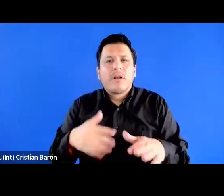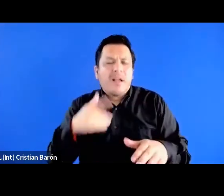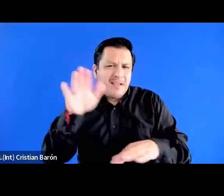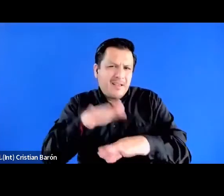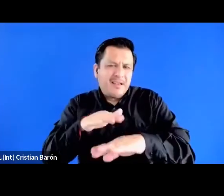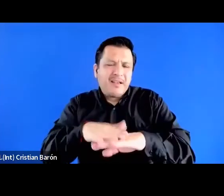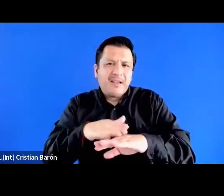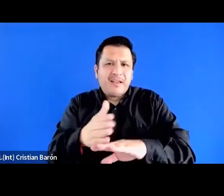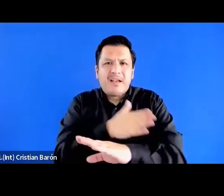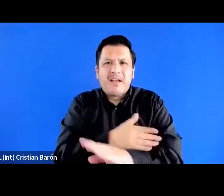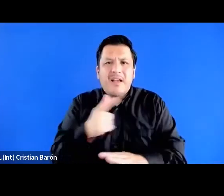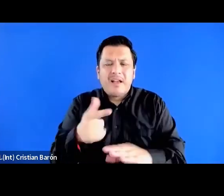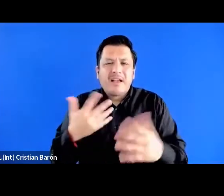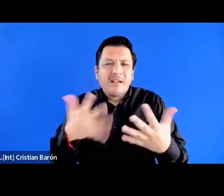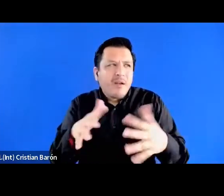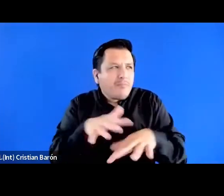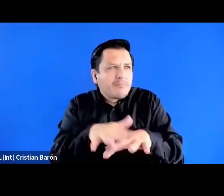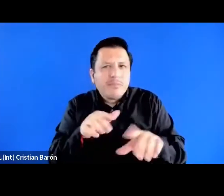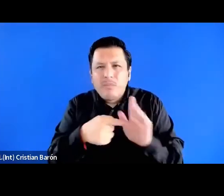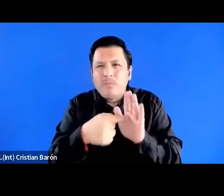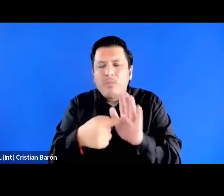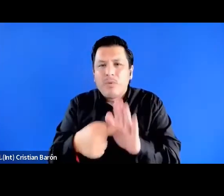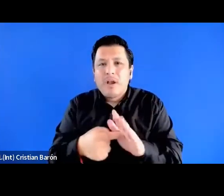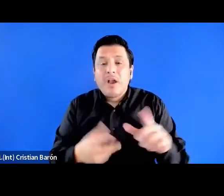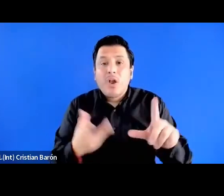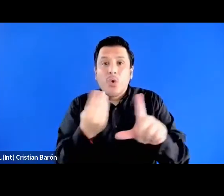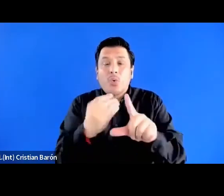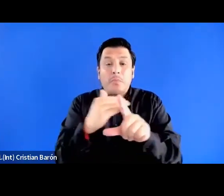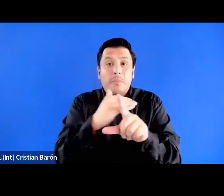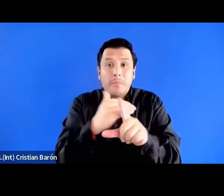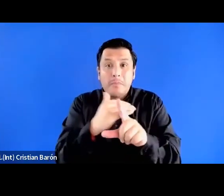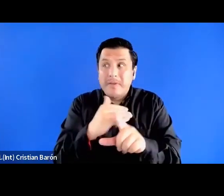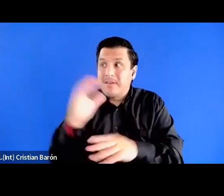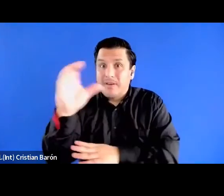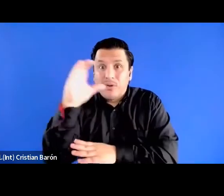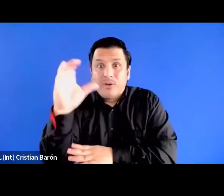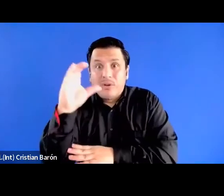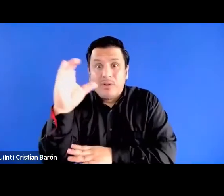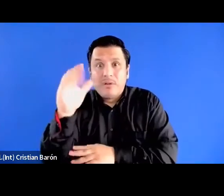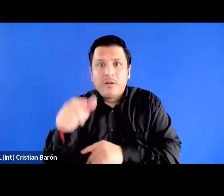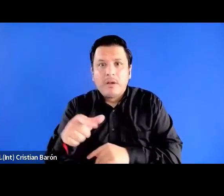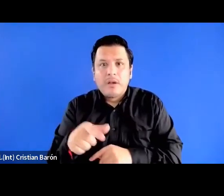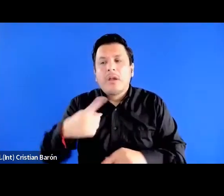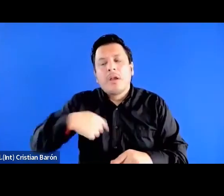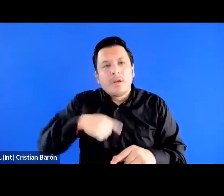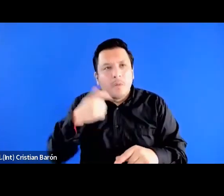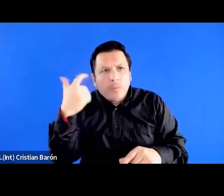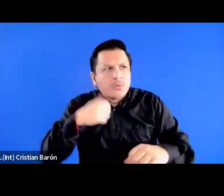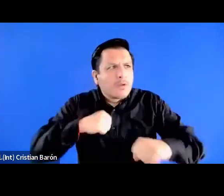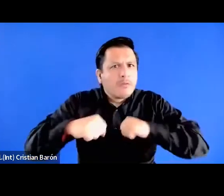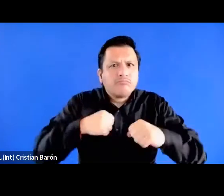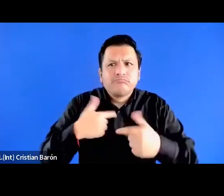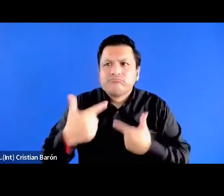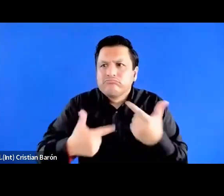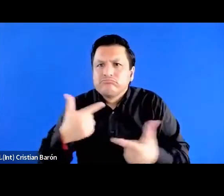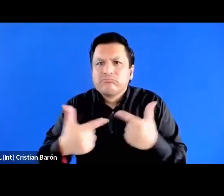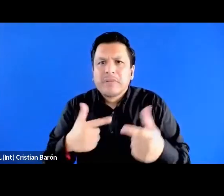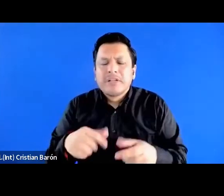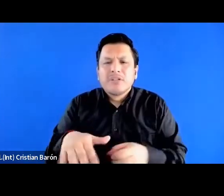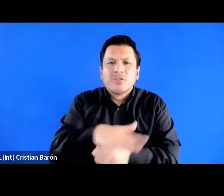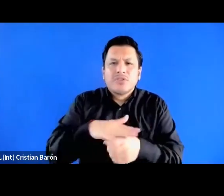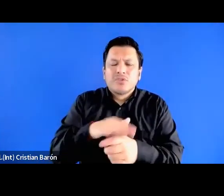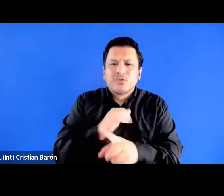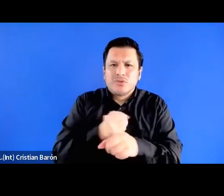la coyuntura actual. Las clases medias negras colombianas han buscado escapar al destino social que les